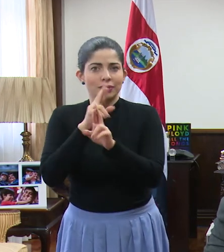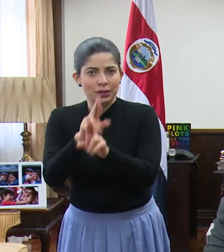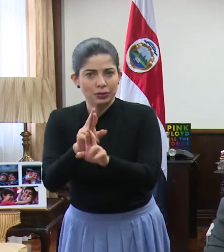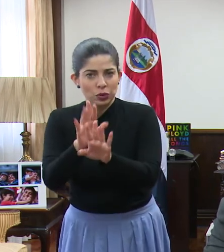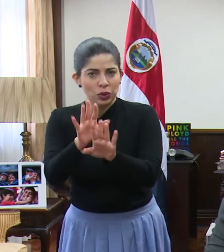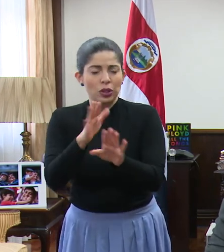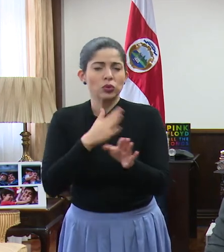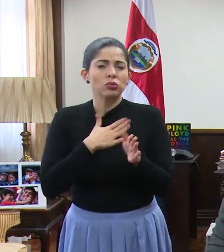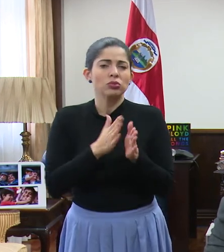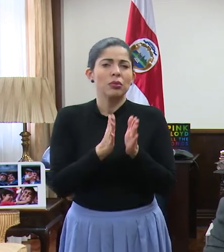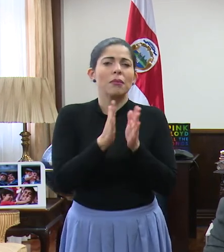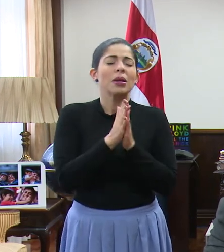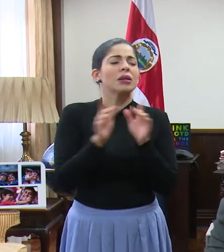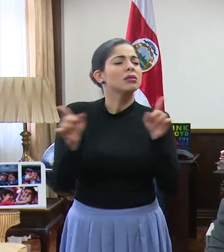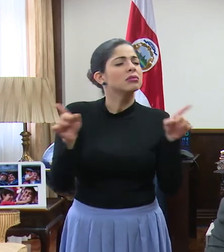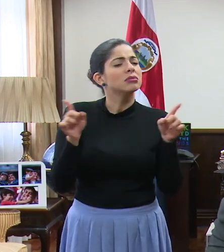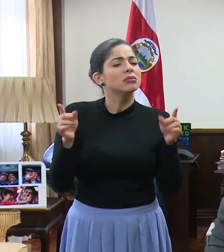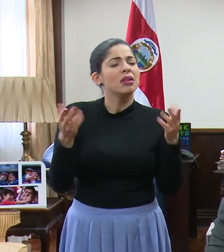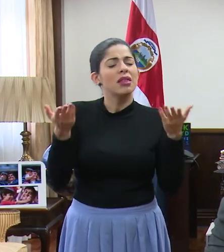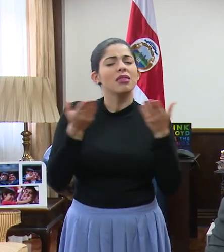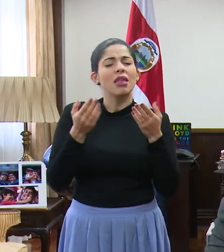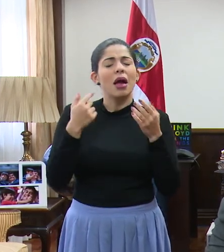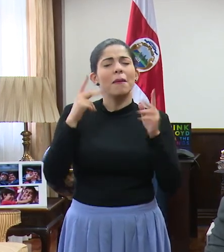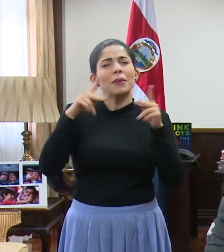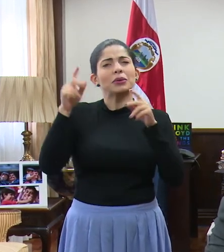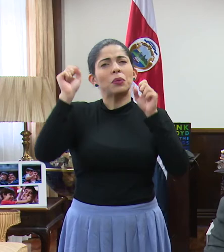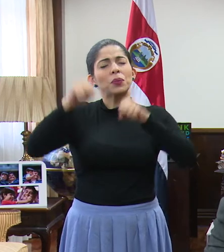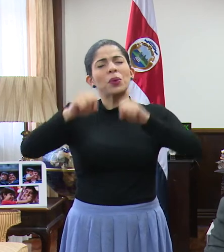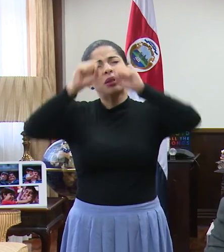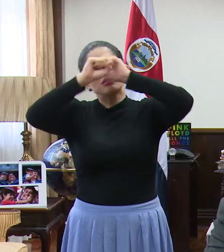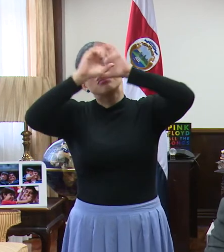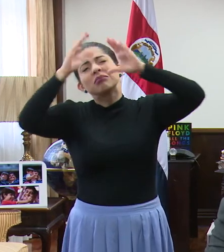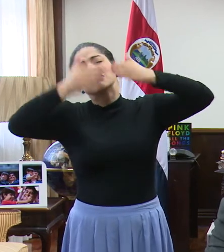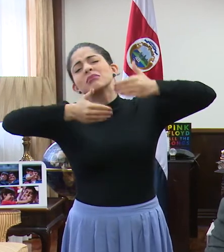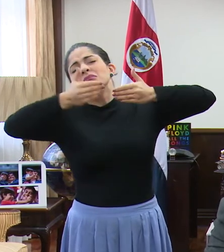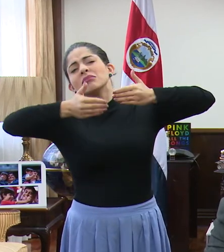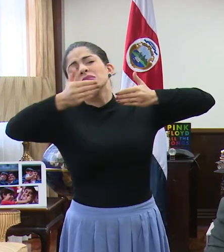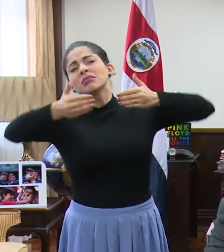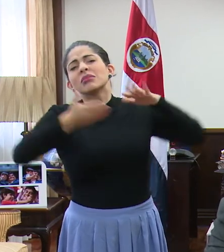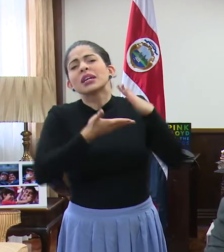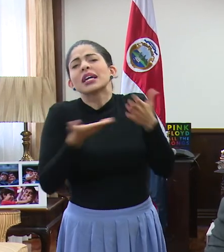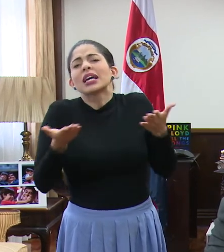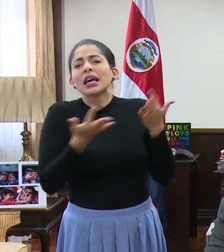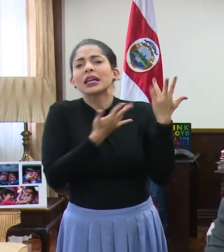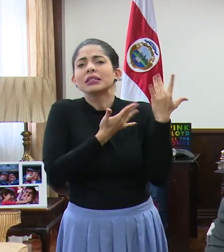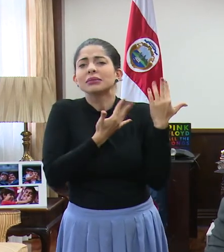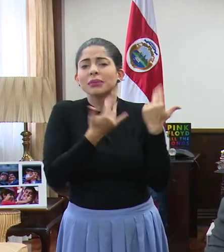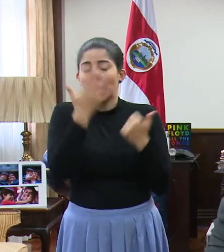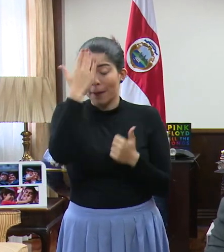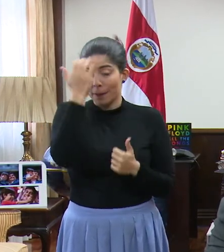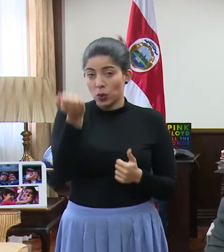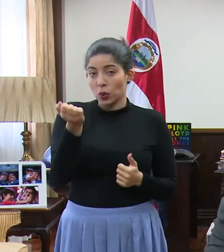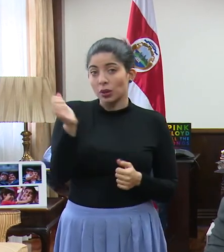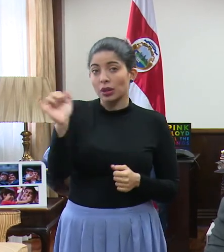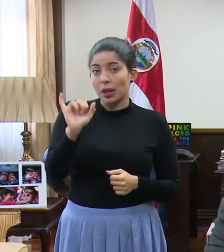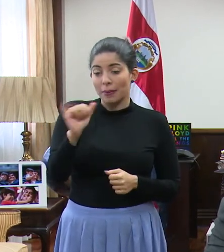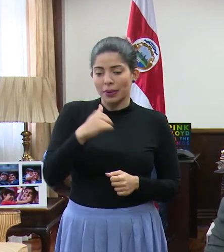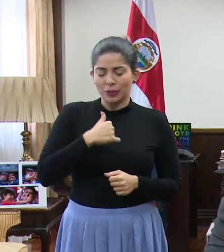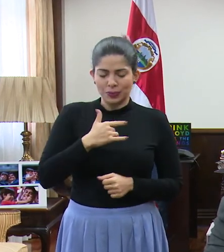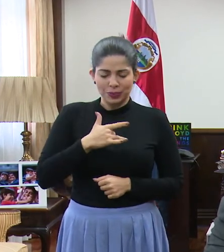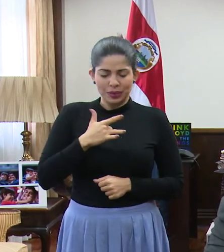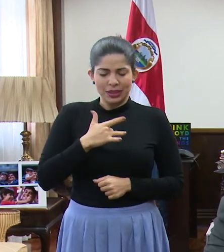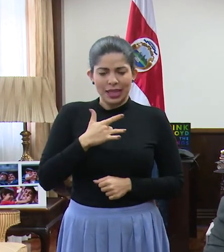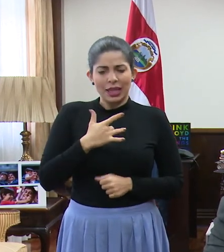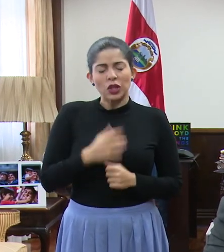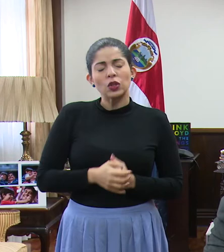les pediría que nos den un poco de perspectiva a la gente de qué podemos esperar. Porque también yo siento